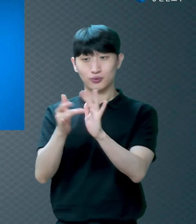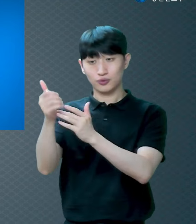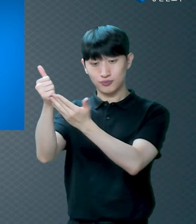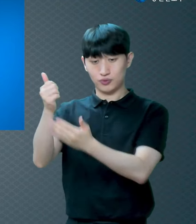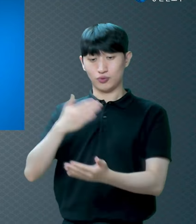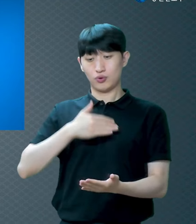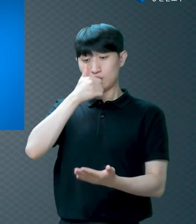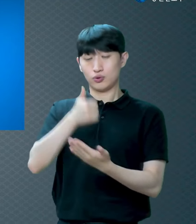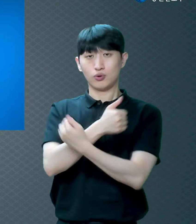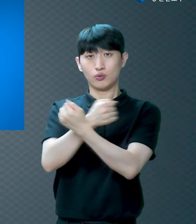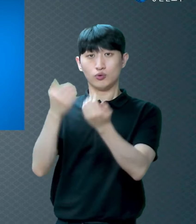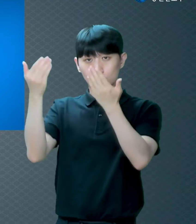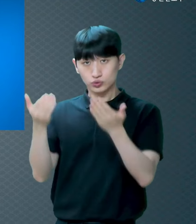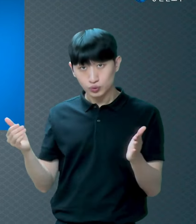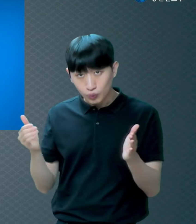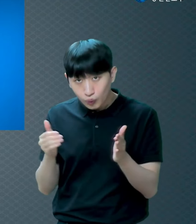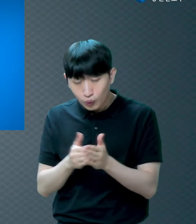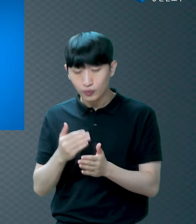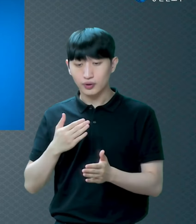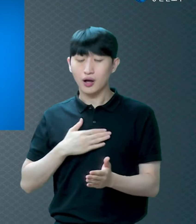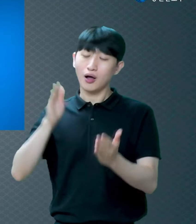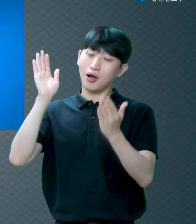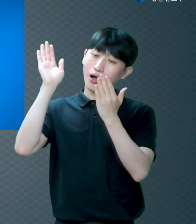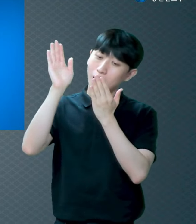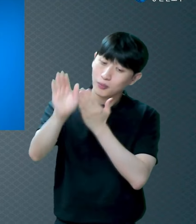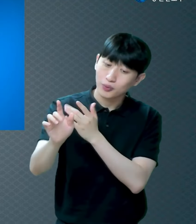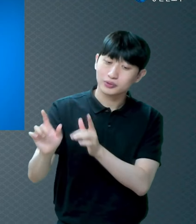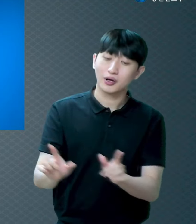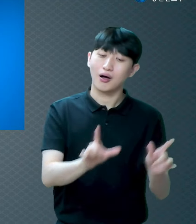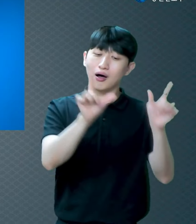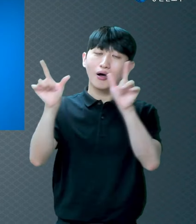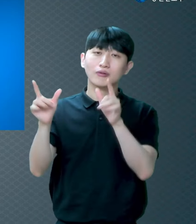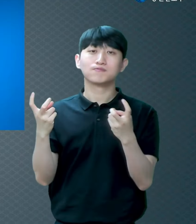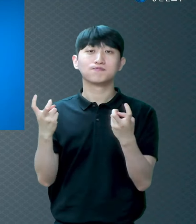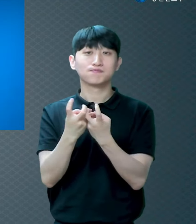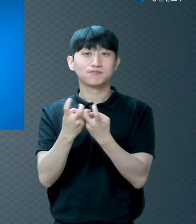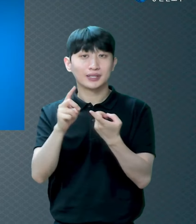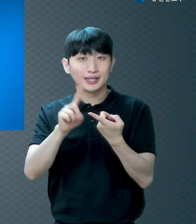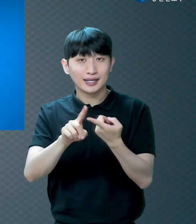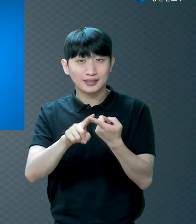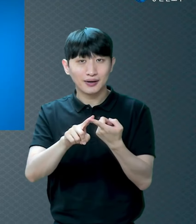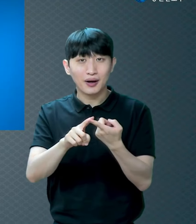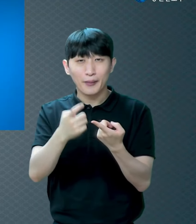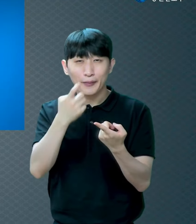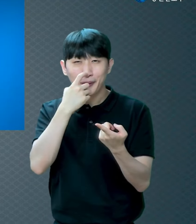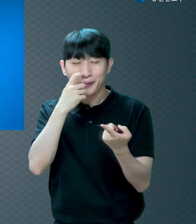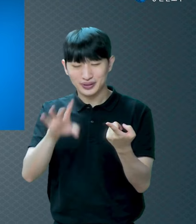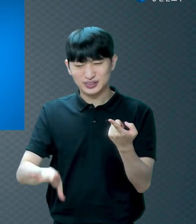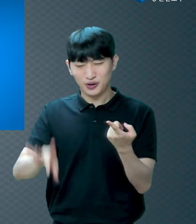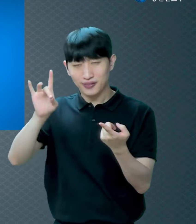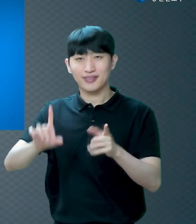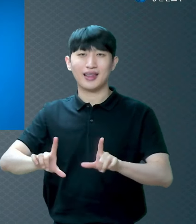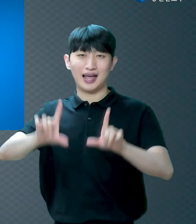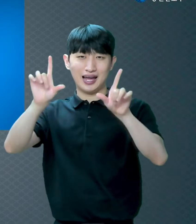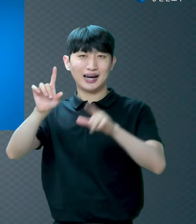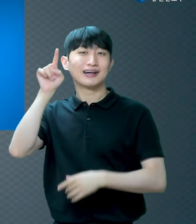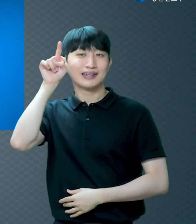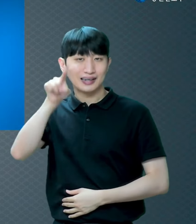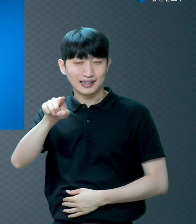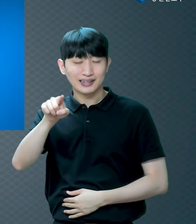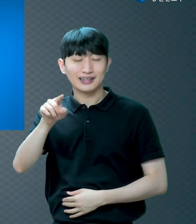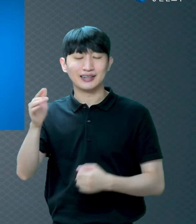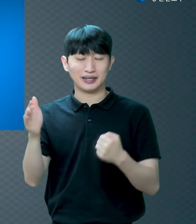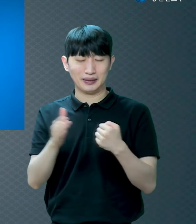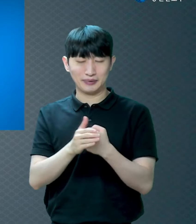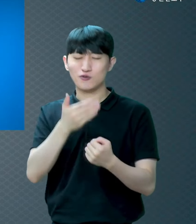가게 하셨는데 내가 남은 생에 어떻게 살아야 할까 이거 처음 배우는 날이거든요 굉장히 중요합니다